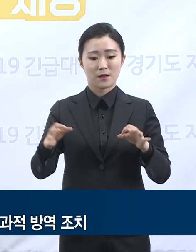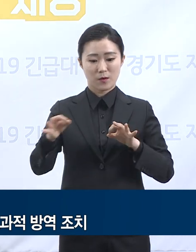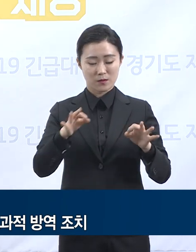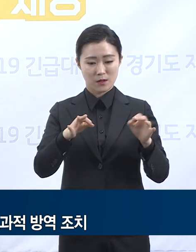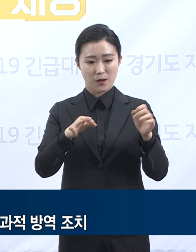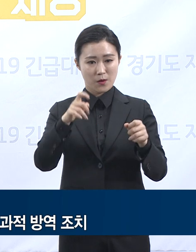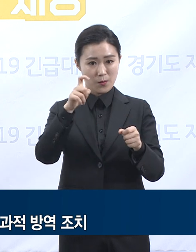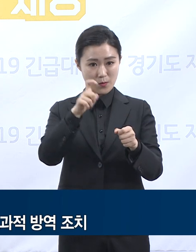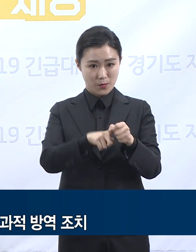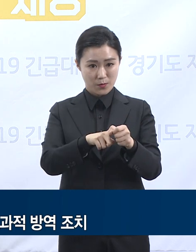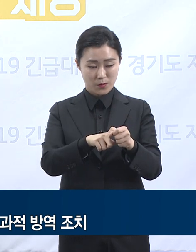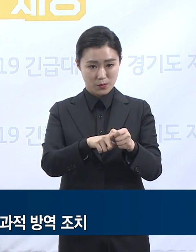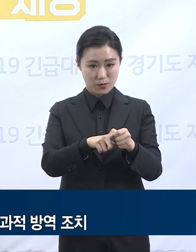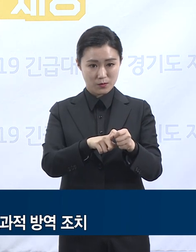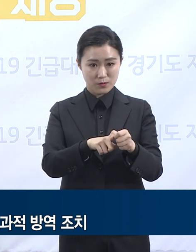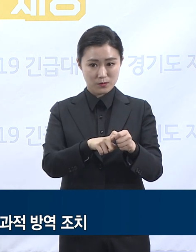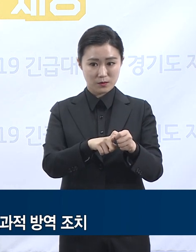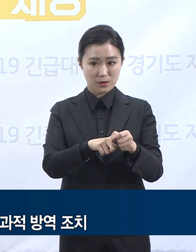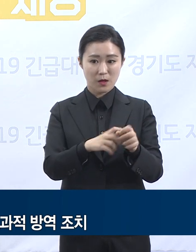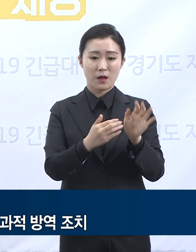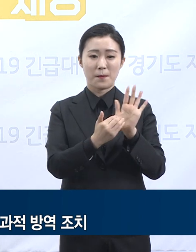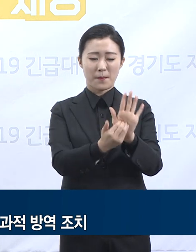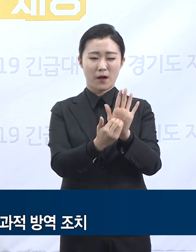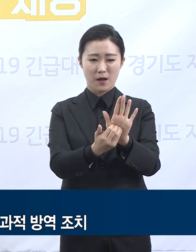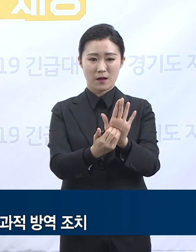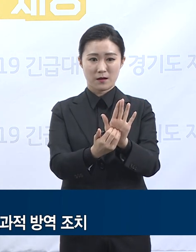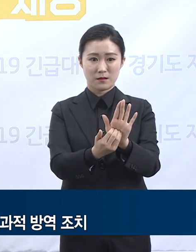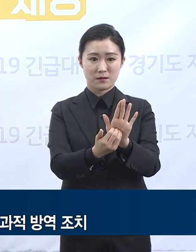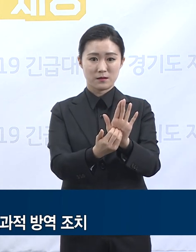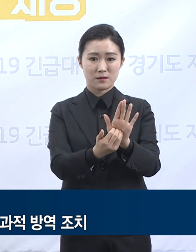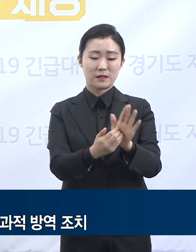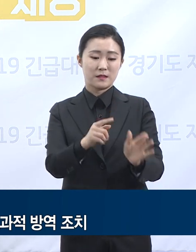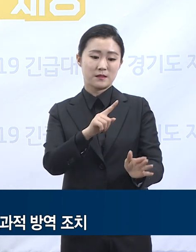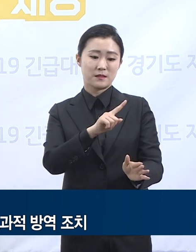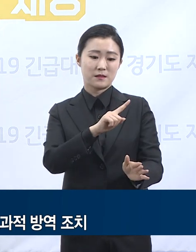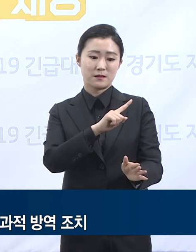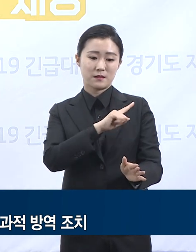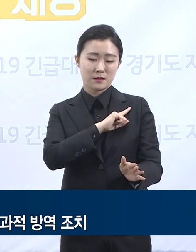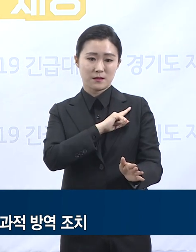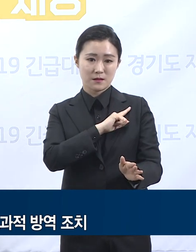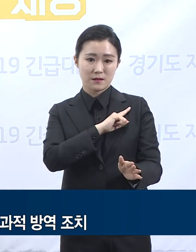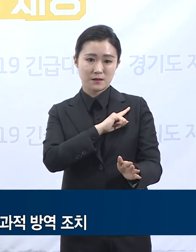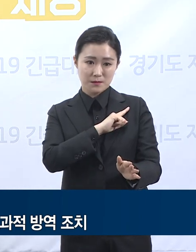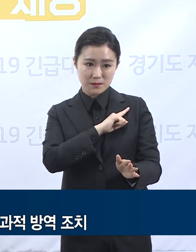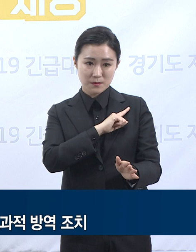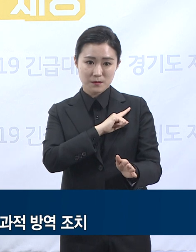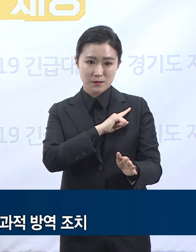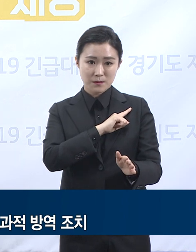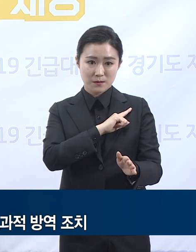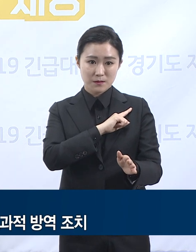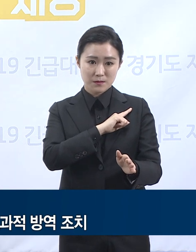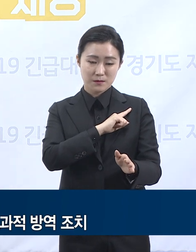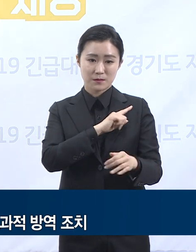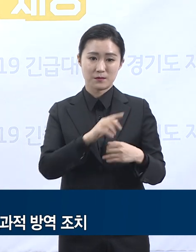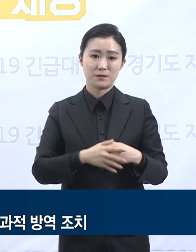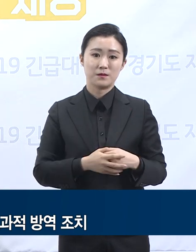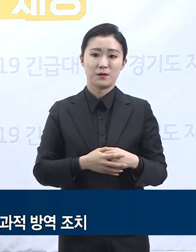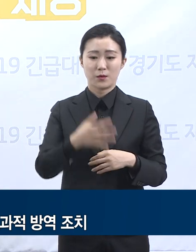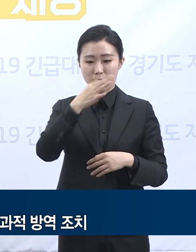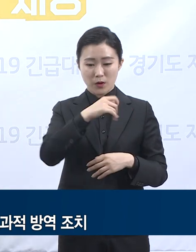방역만이 최우선적 가치여서가 아니라 그보다 더 중요한 가치를 담을 그리시기 때문에 중요한 것입니다.